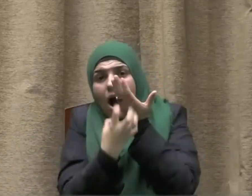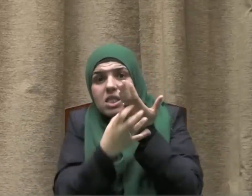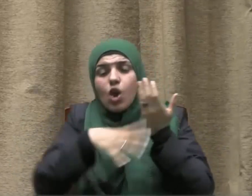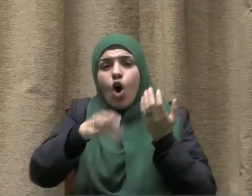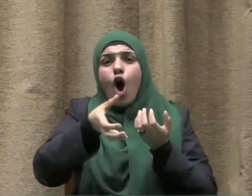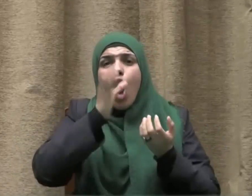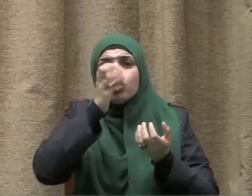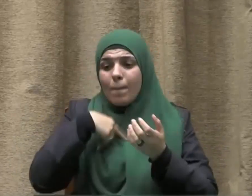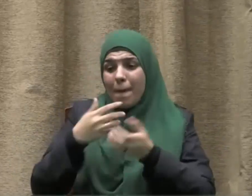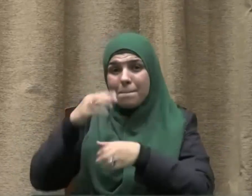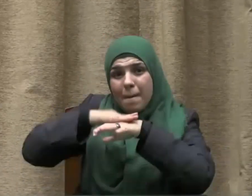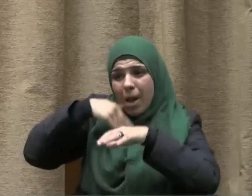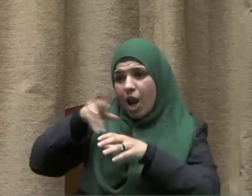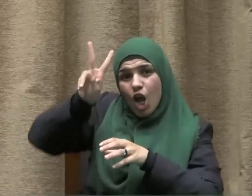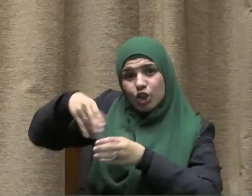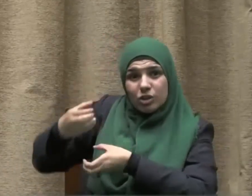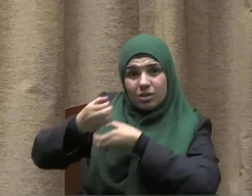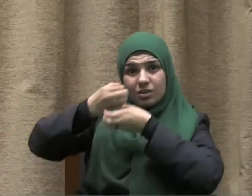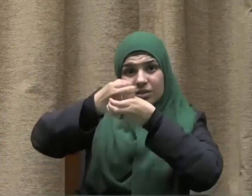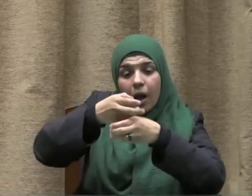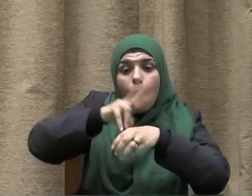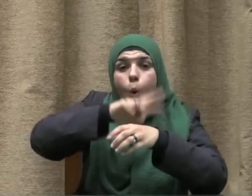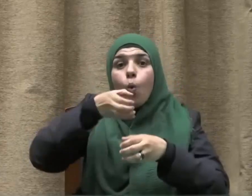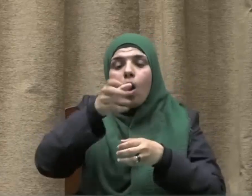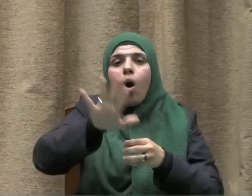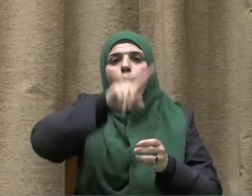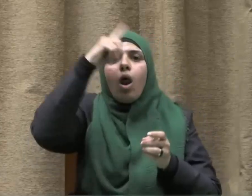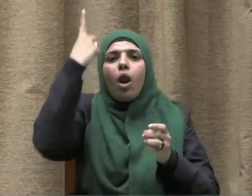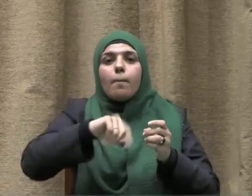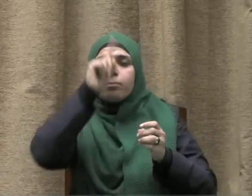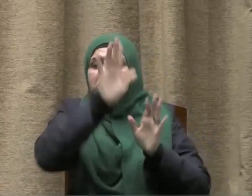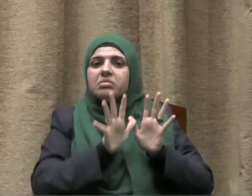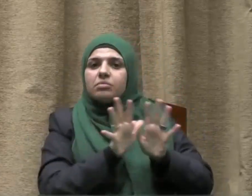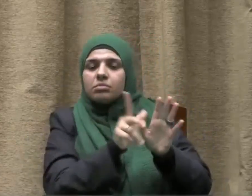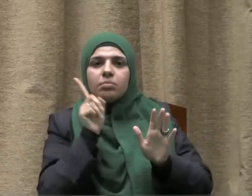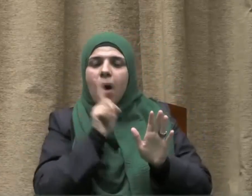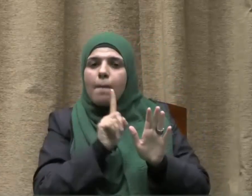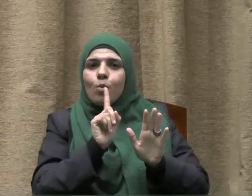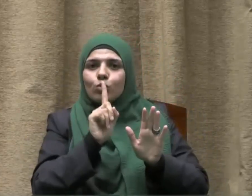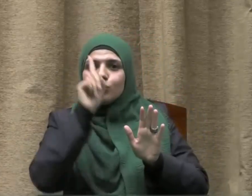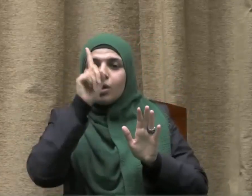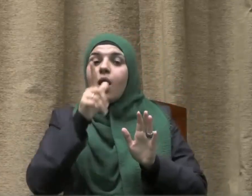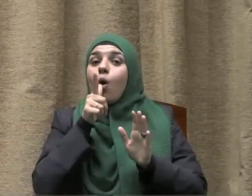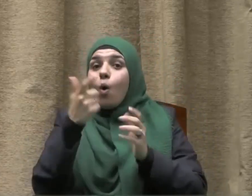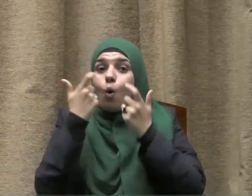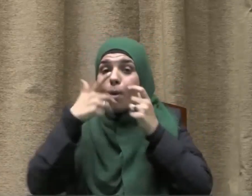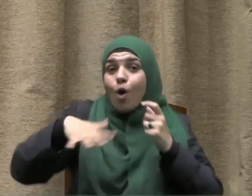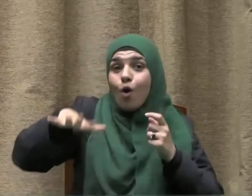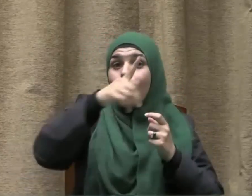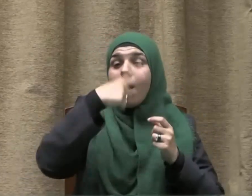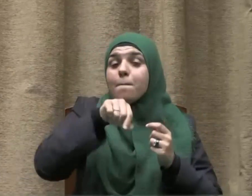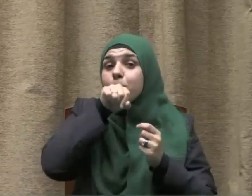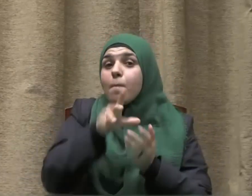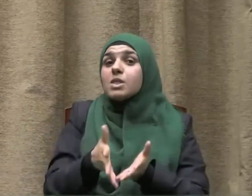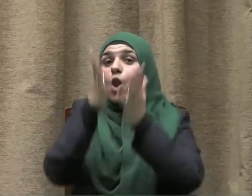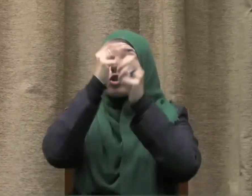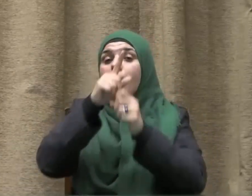وحاملها والمحمولة إليه ويقول صلى الله عليه وسلم من كان يؤمن